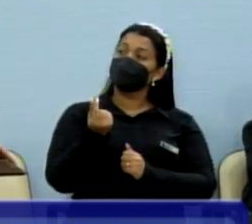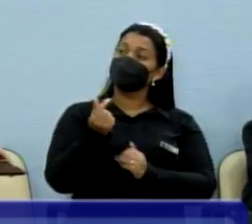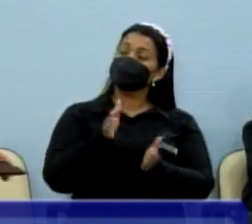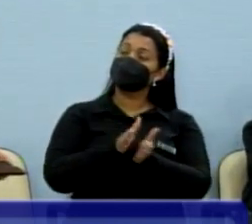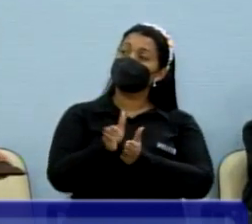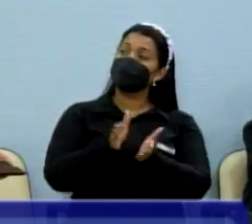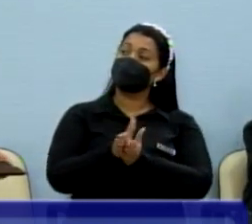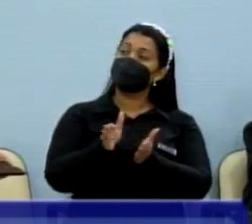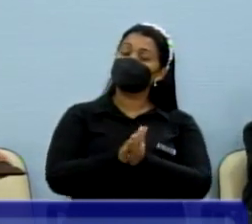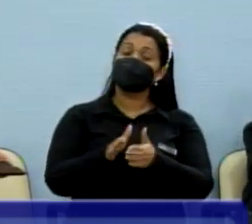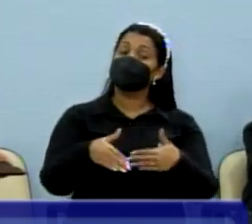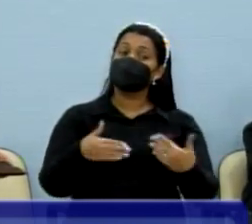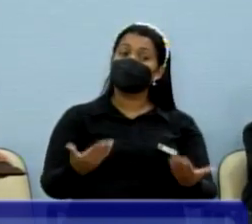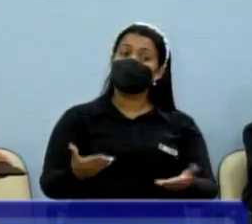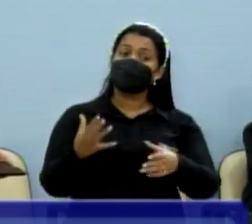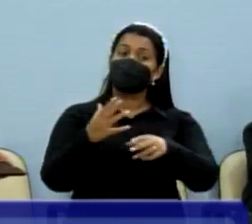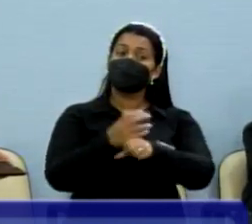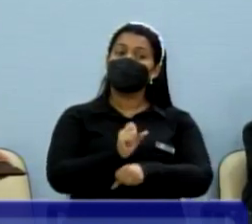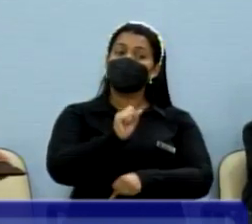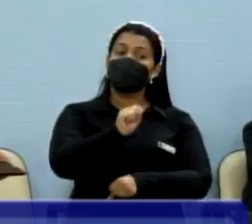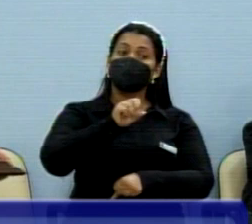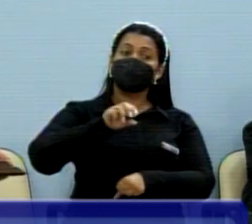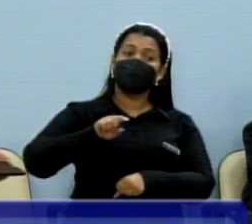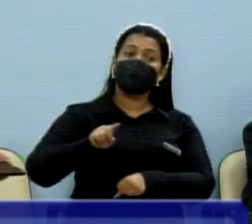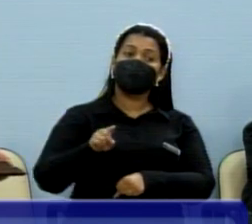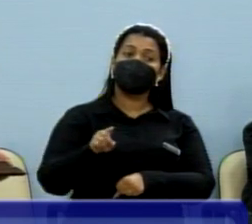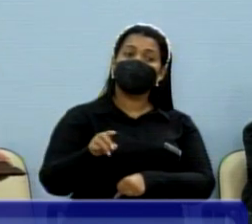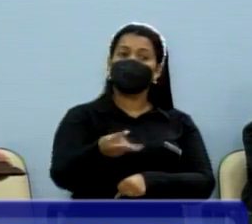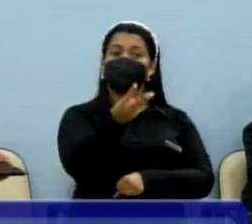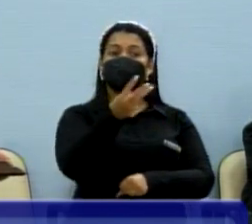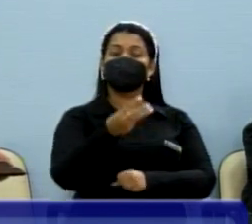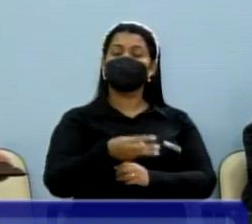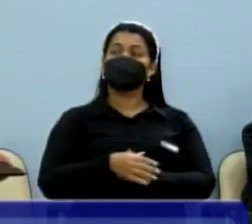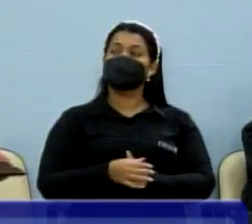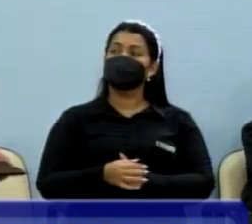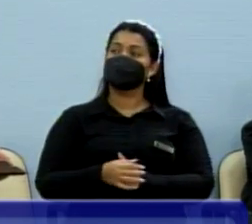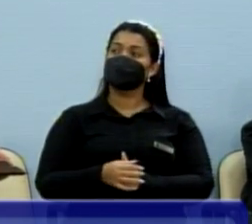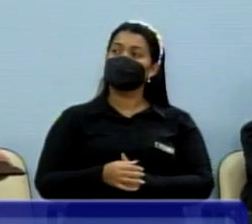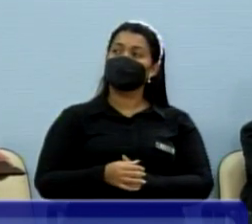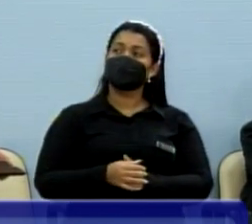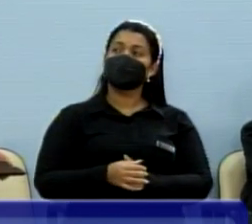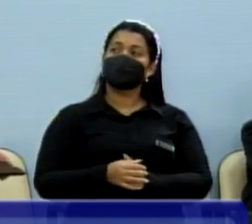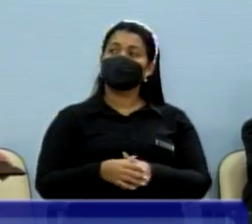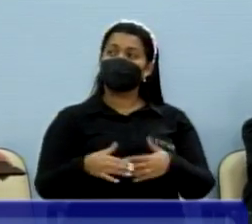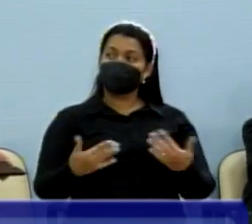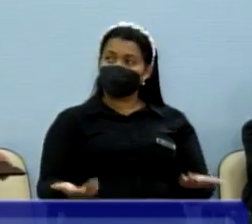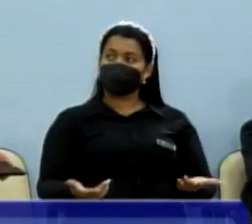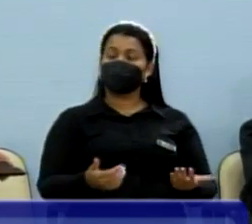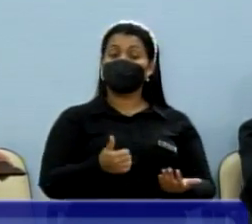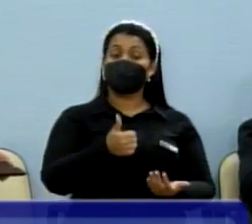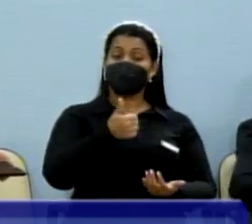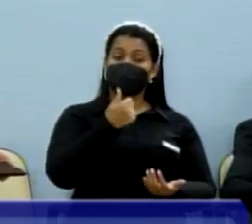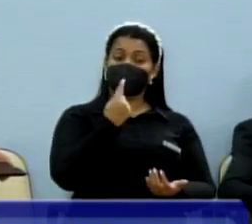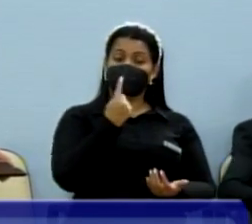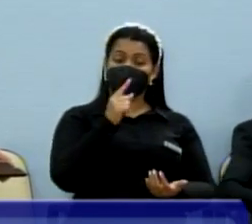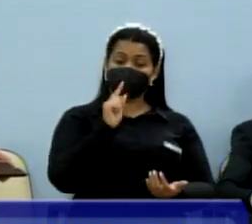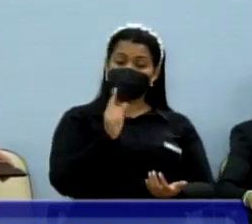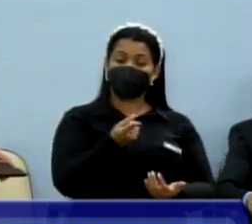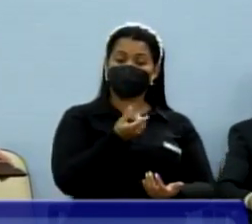obra ficou mais de 8 milhões de reais. São 1.600